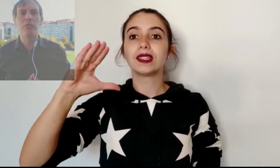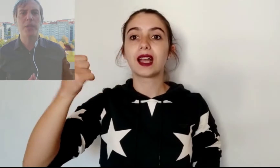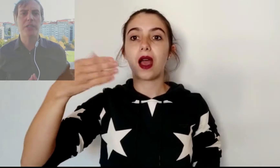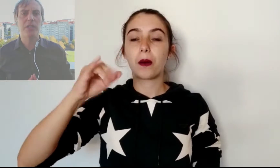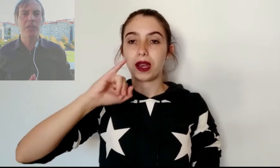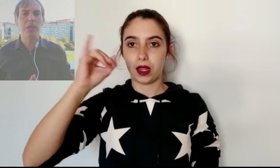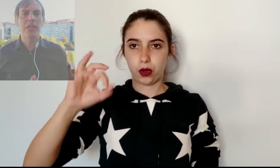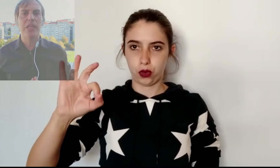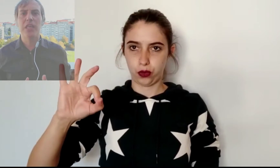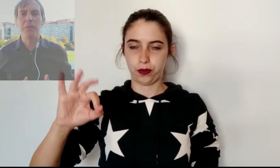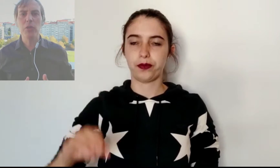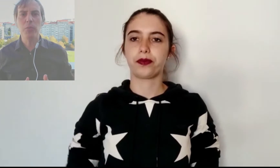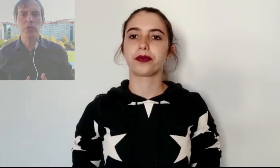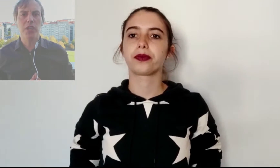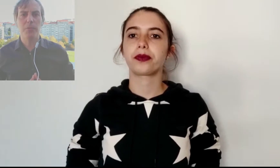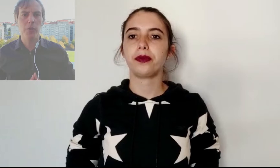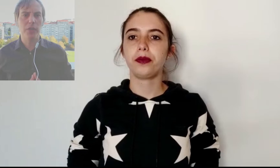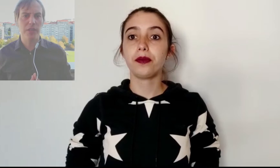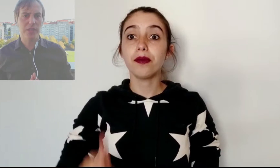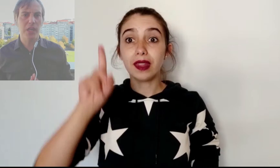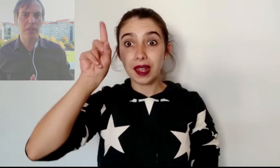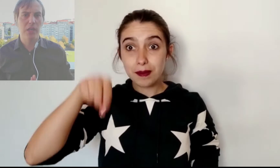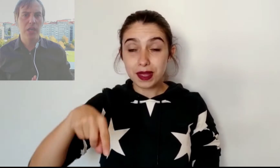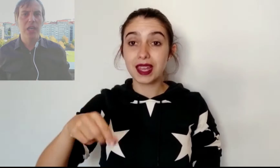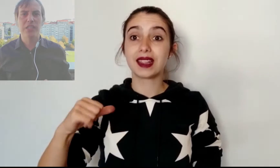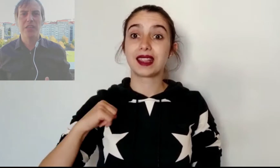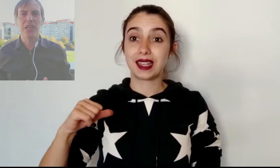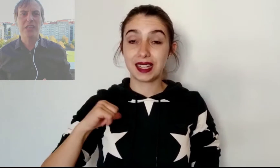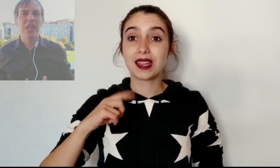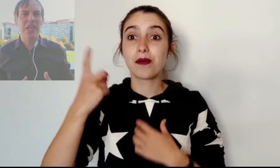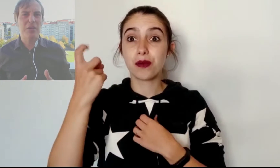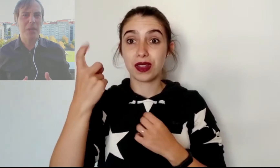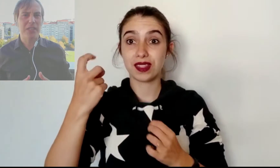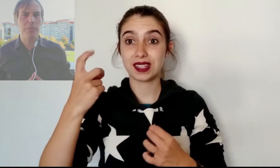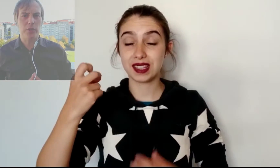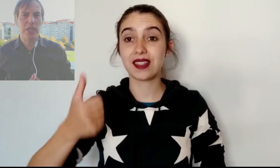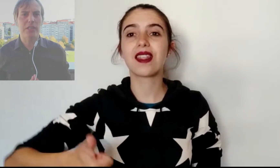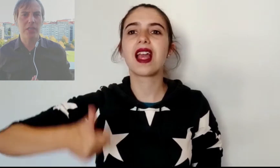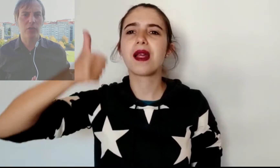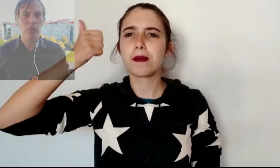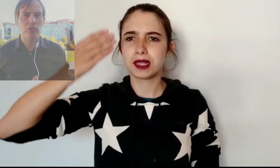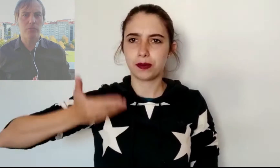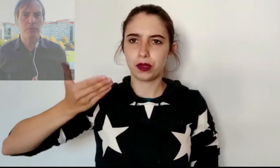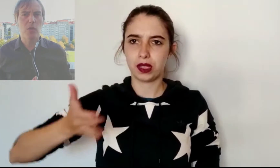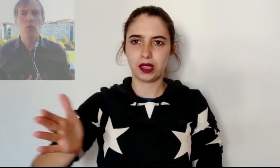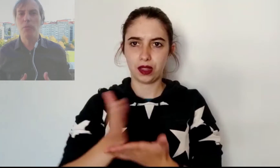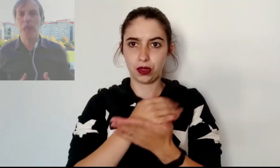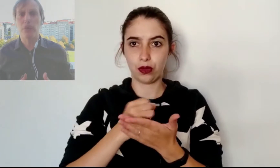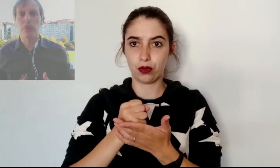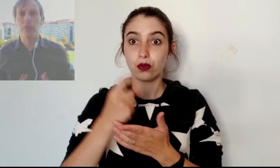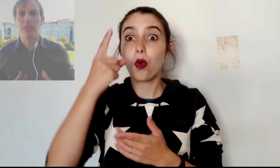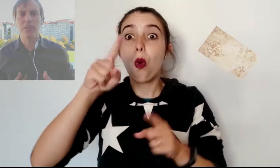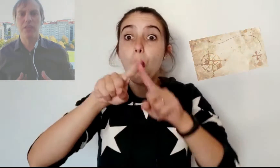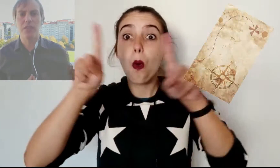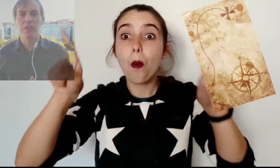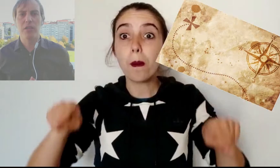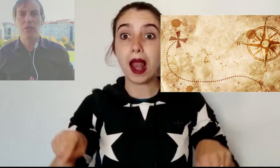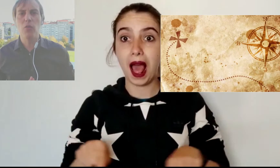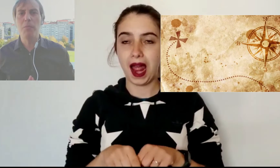imprescindible que debieron poseer por necesidad es quizás el más importante de todos. Un plano, es decir, un